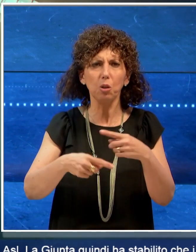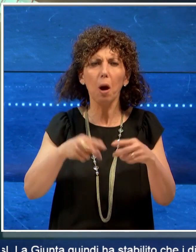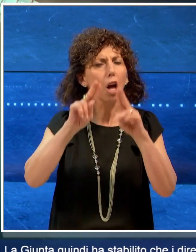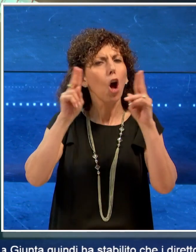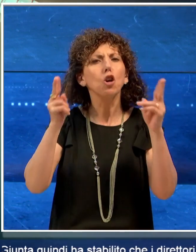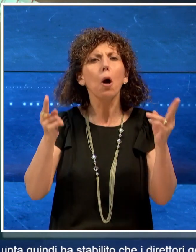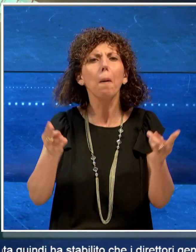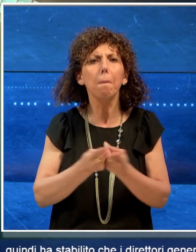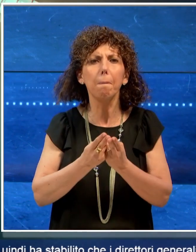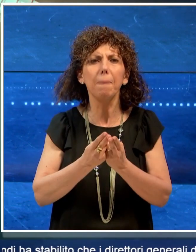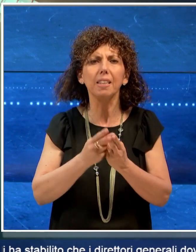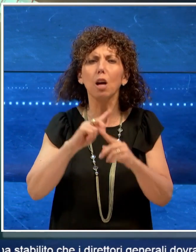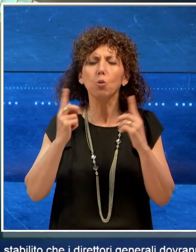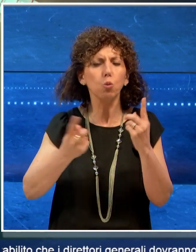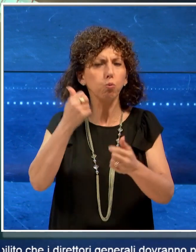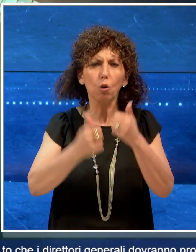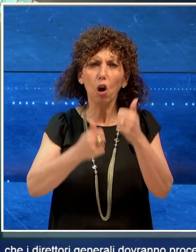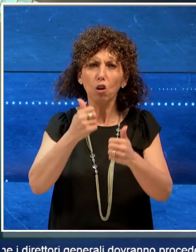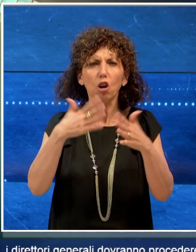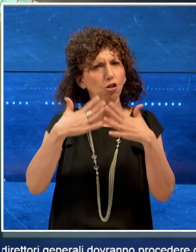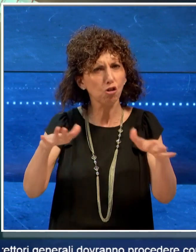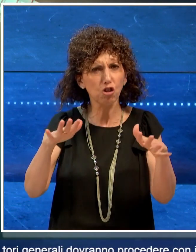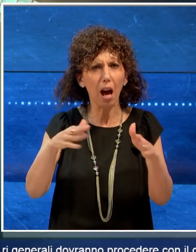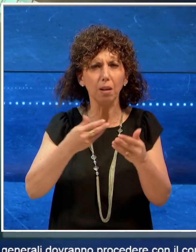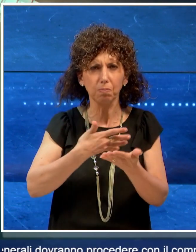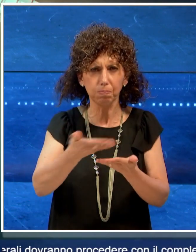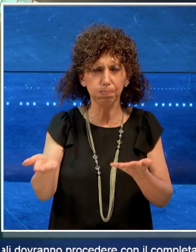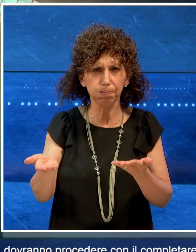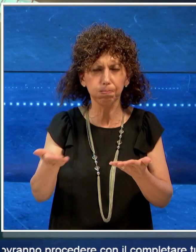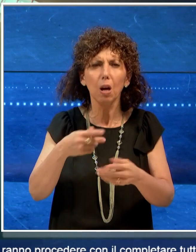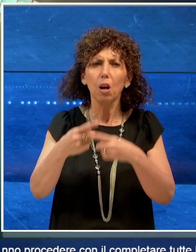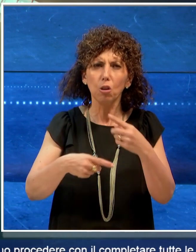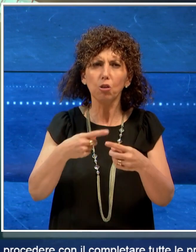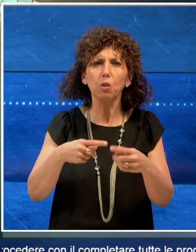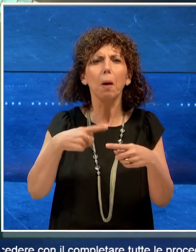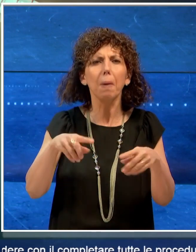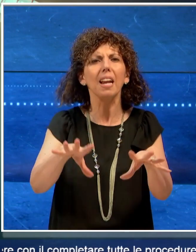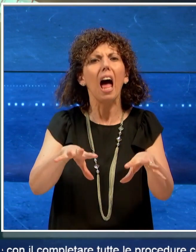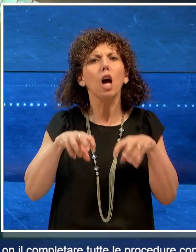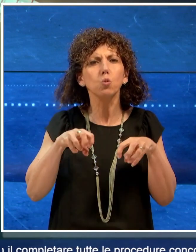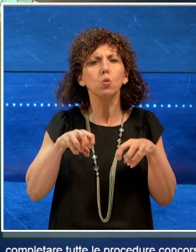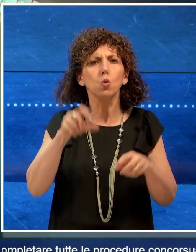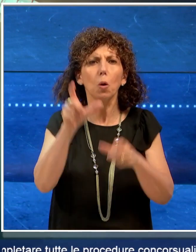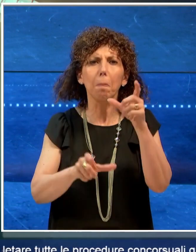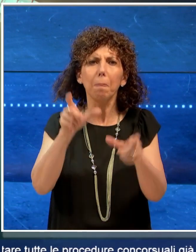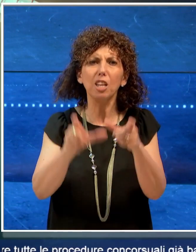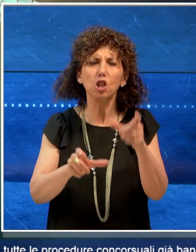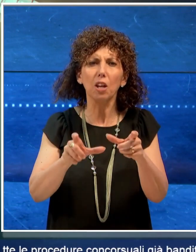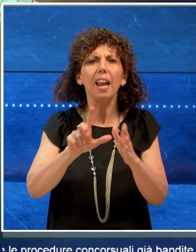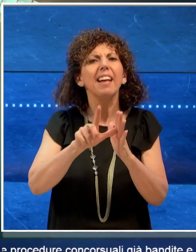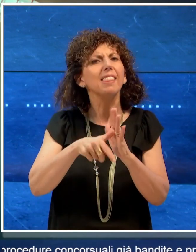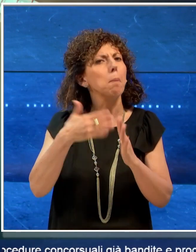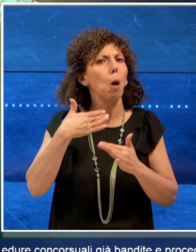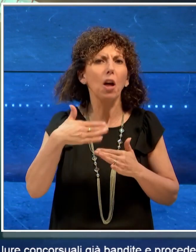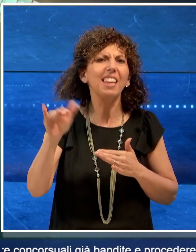procedure concorsuali già bandite e procedere con le relative assunzioni di personale a tempo